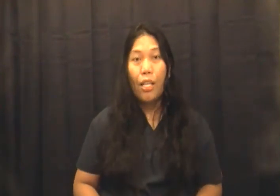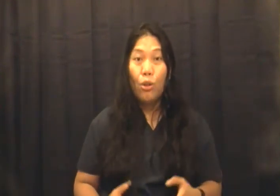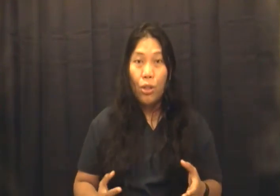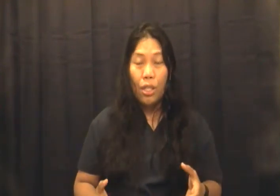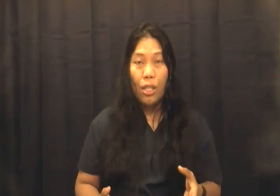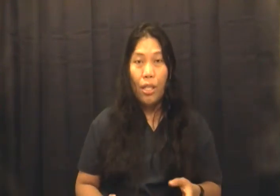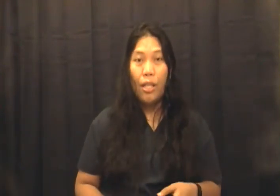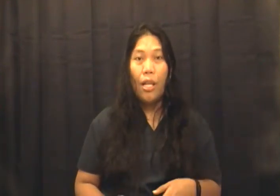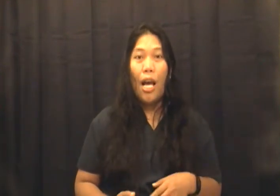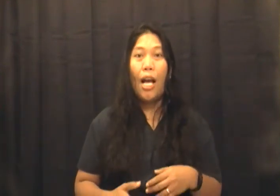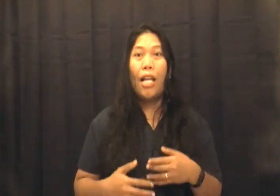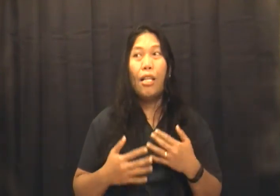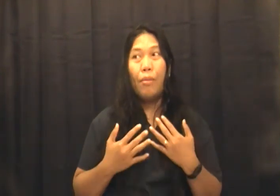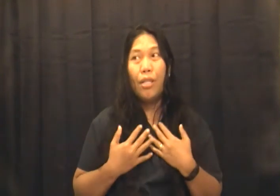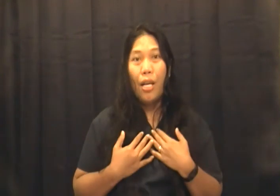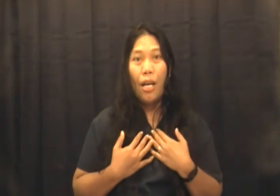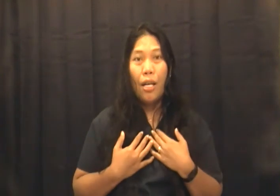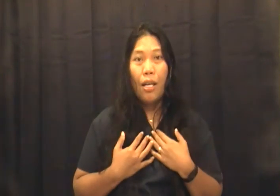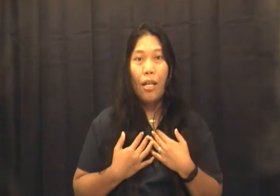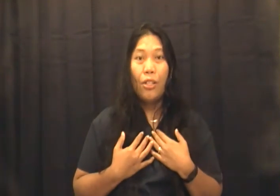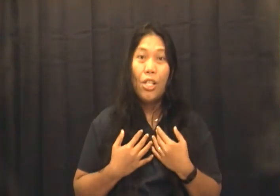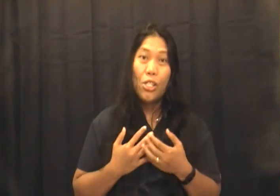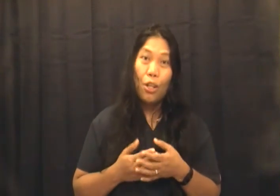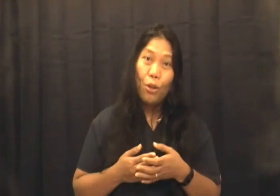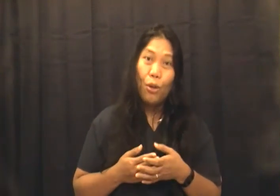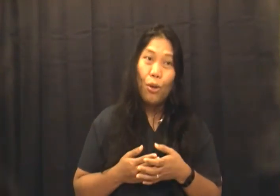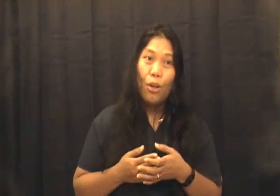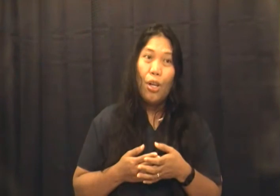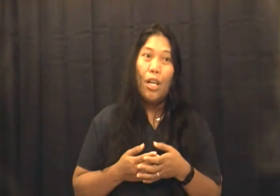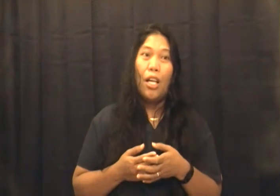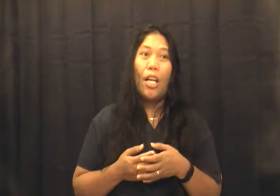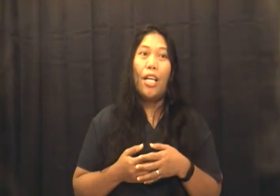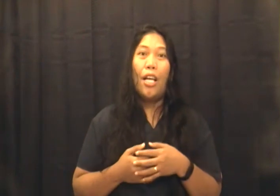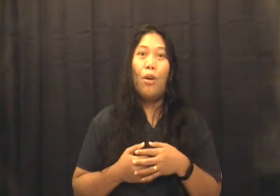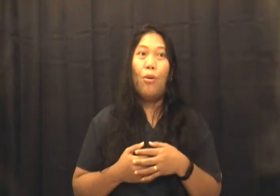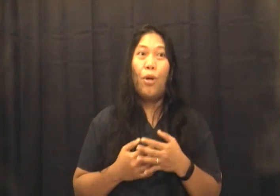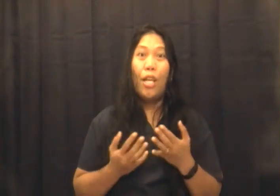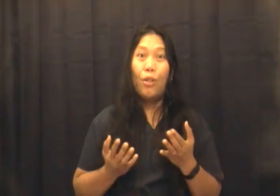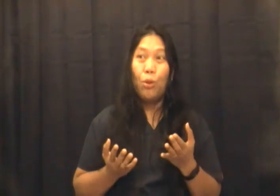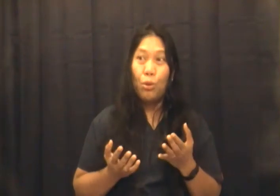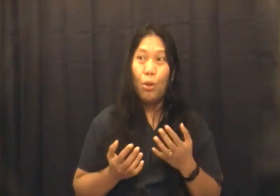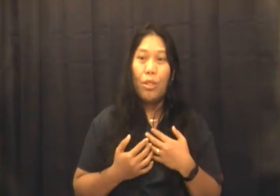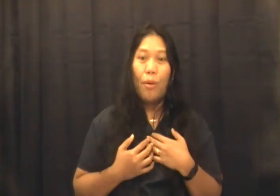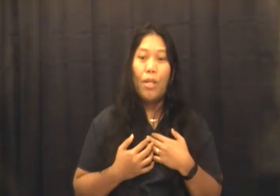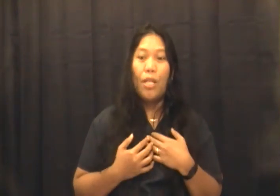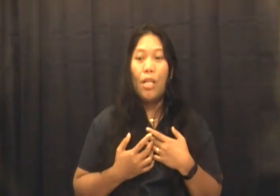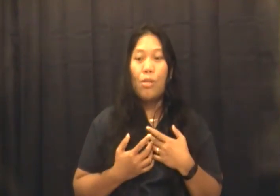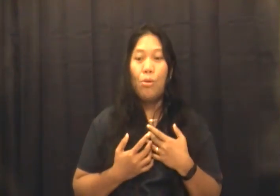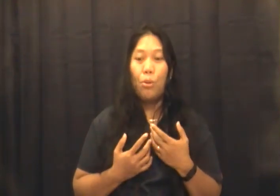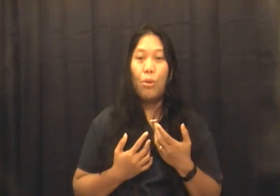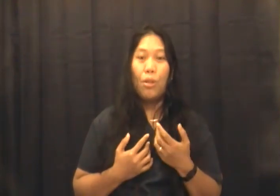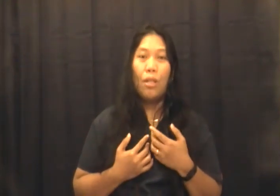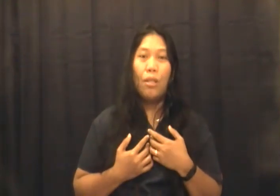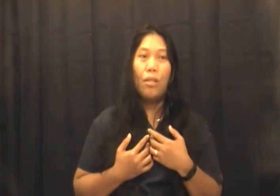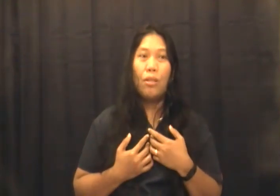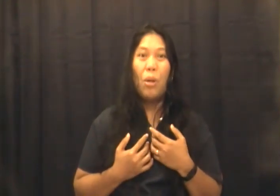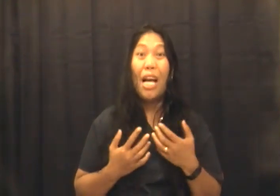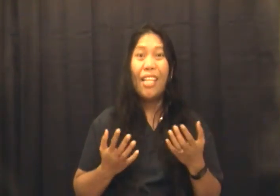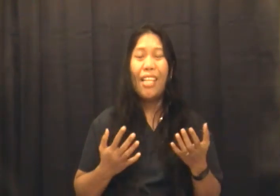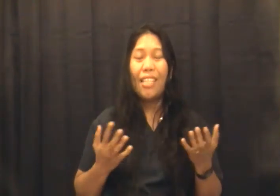Ayun. Akala naman niya, nurse ako. Kaya, o kaya doktor. Sabi niya, nurse o doktor. So, akala niya